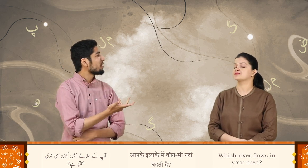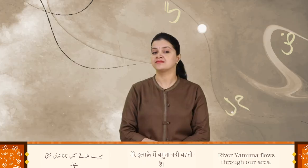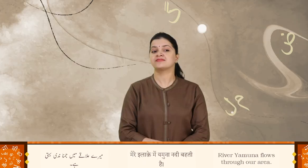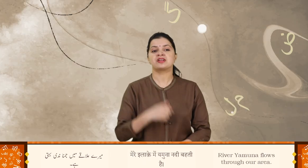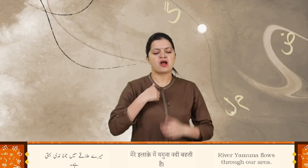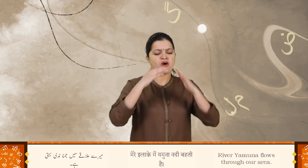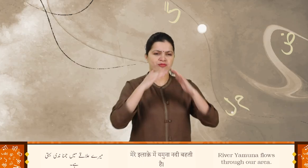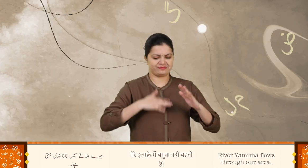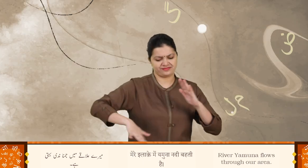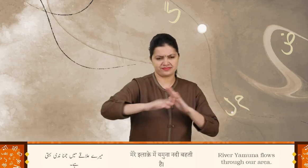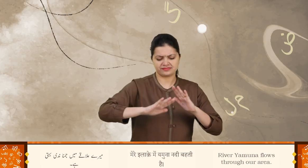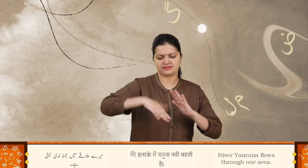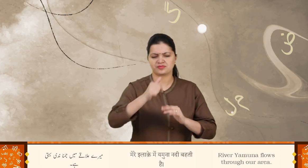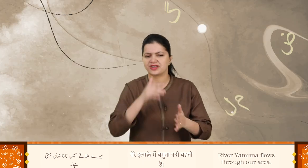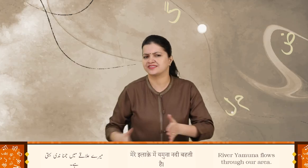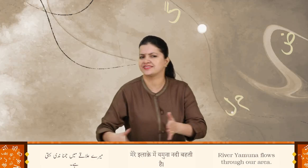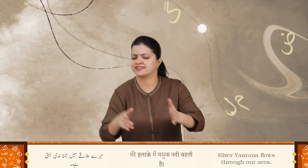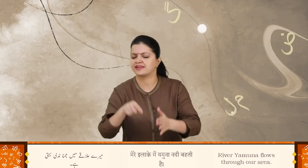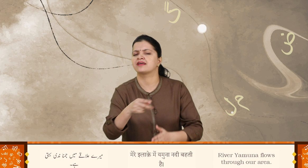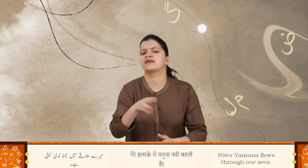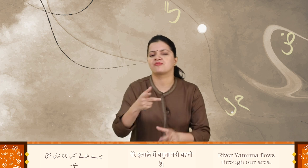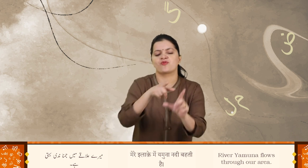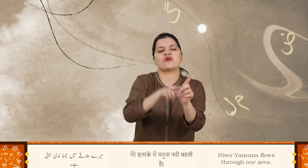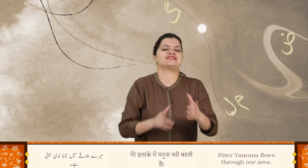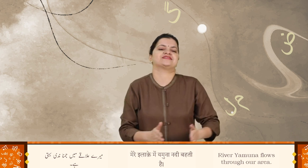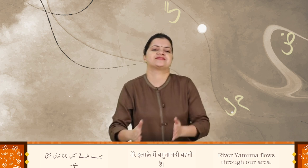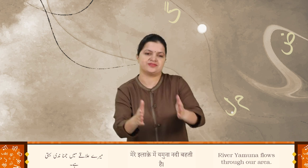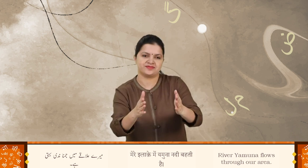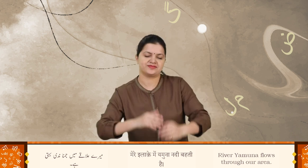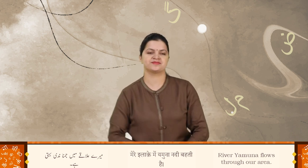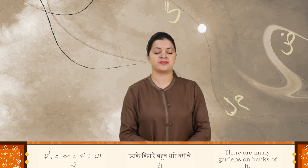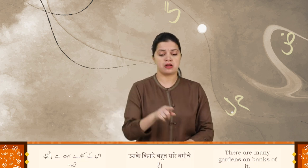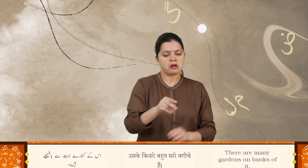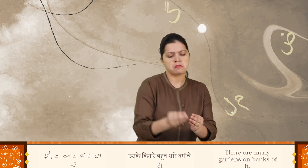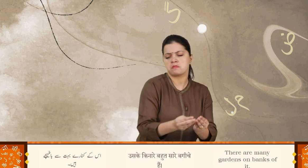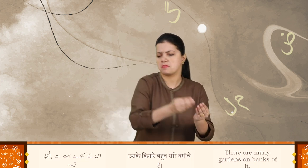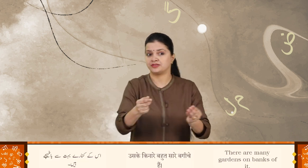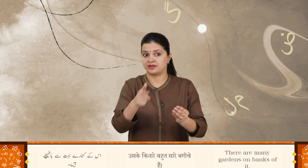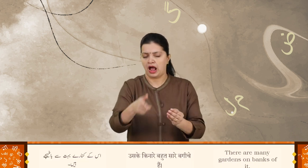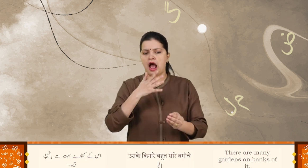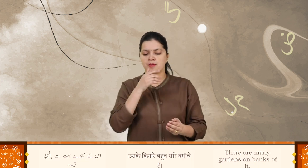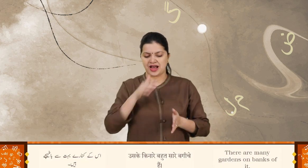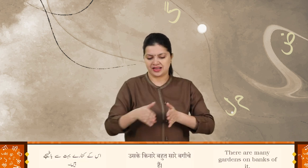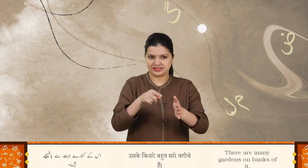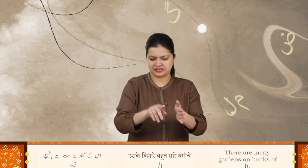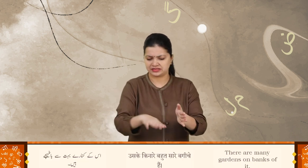میرے علاقے میں جمنا ندی بہتی ہے اس کے کنارے بہت سے بغیچے ہیں